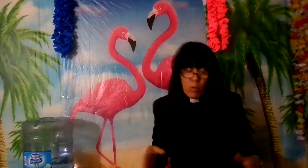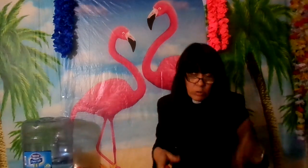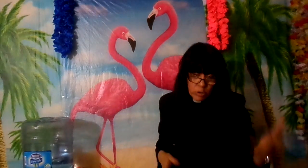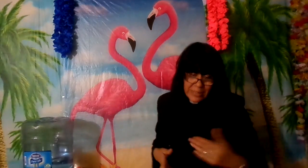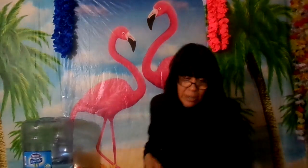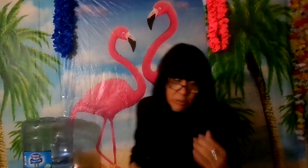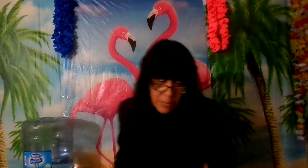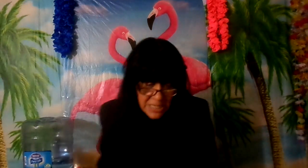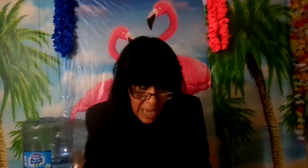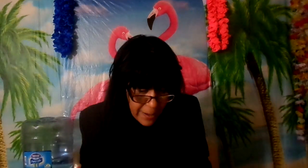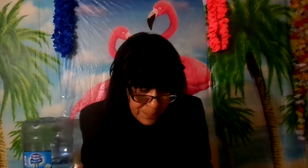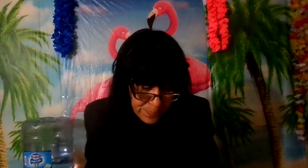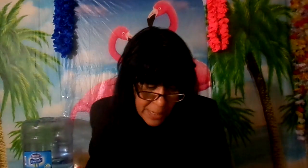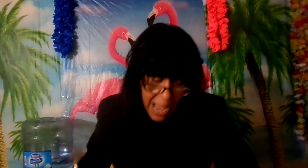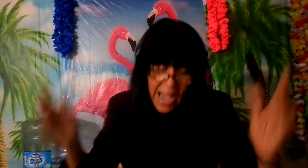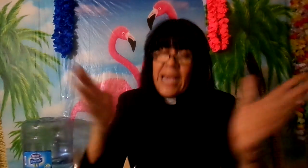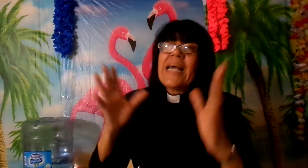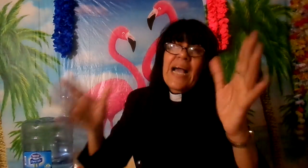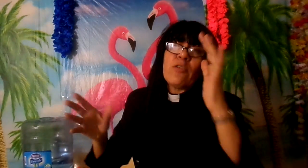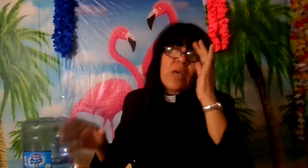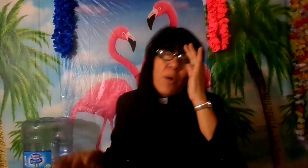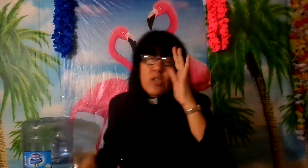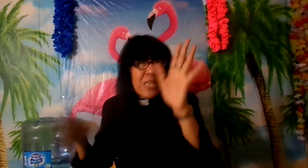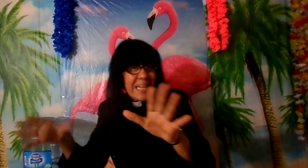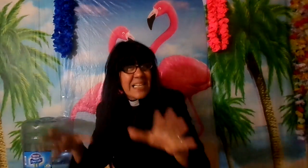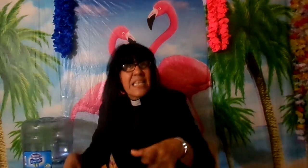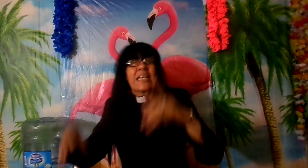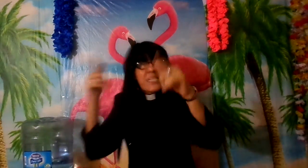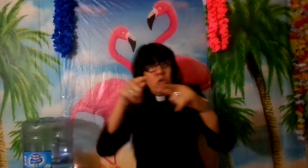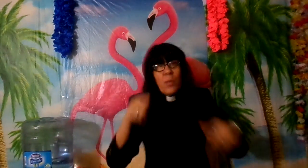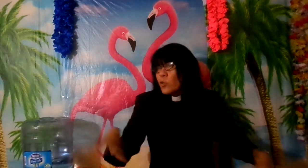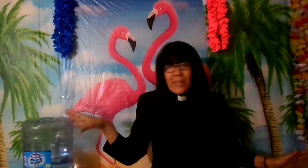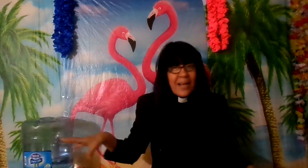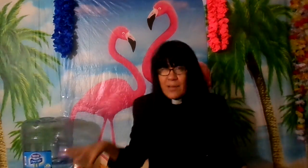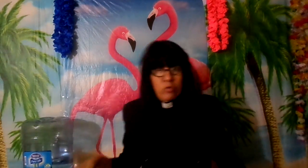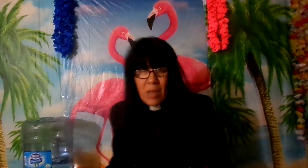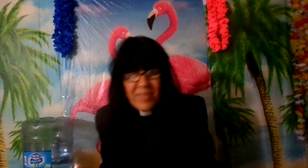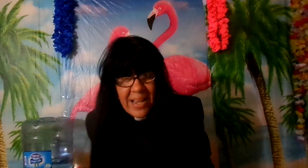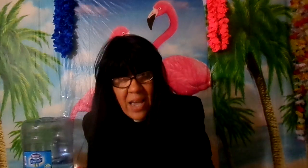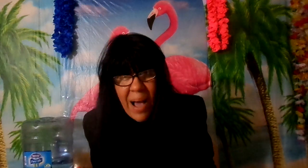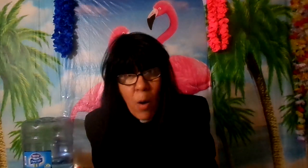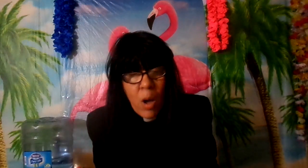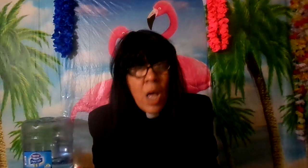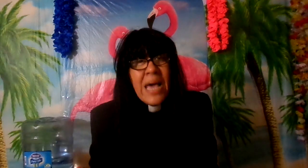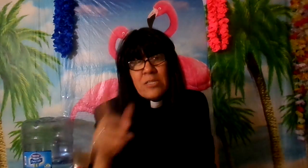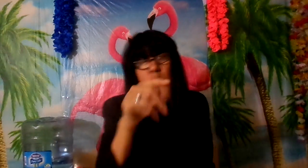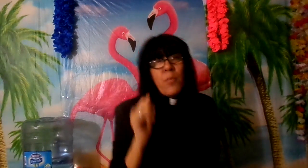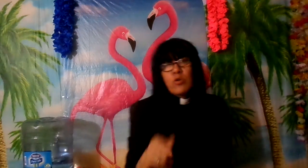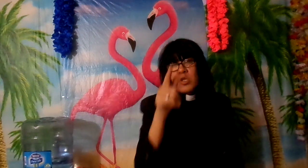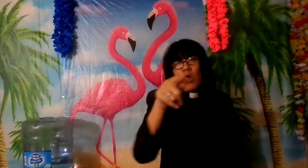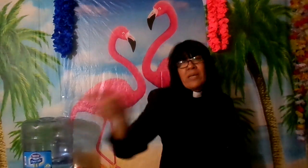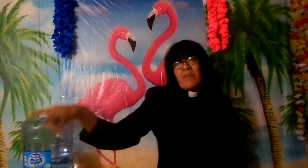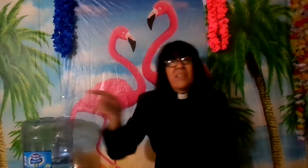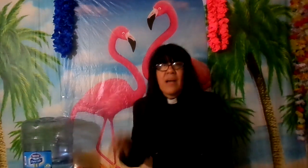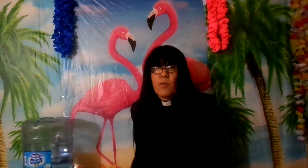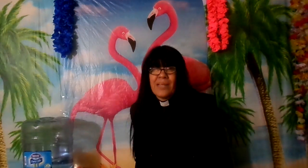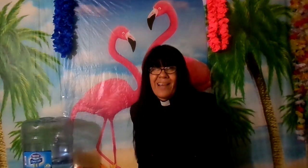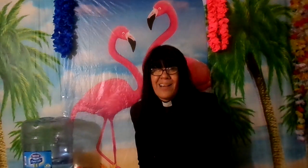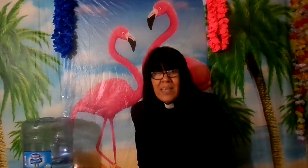cuando yo te traigo este mensaje ángeles caídos y demonios quiere decir que esos demonios están caídos todavía aquí abajo esos demonios son los que te vienen a molestar a ti